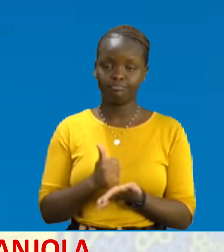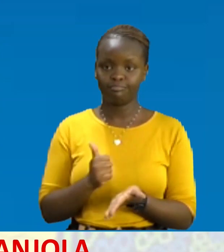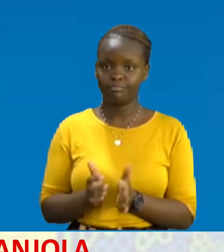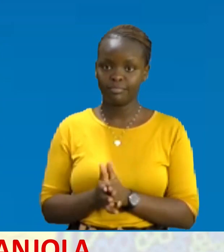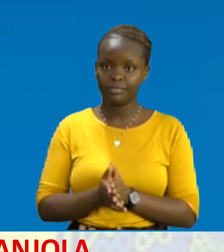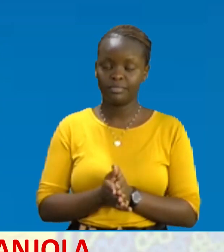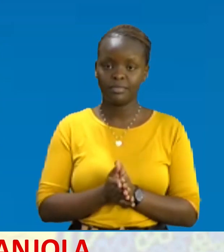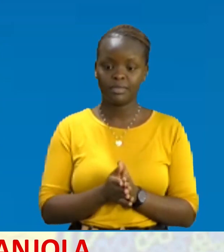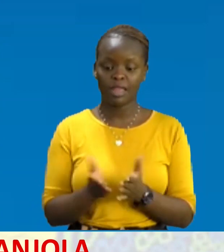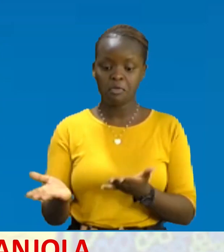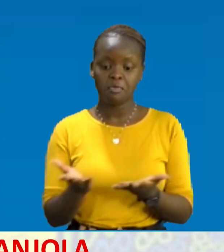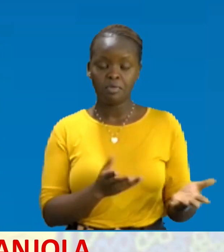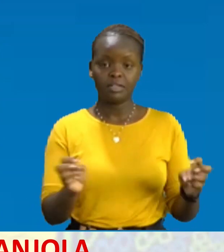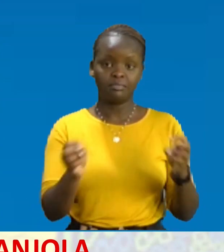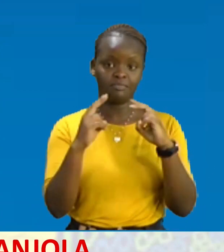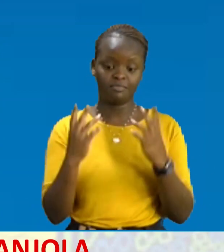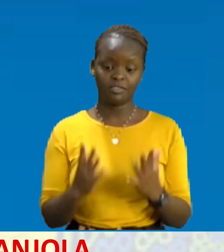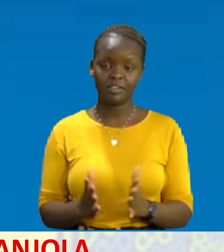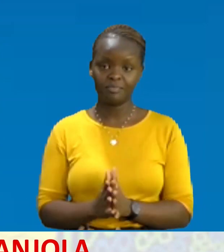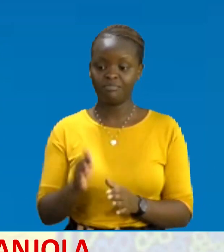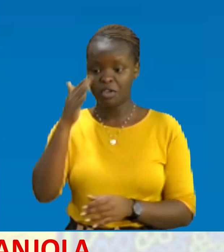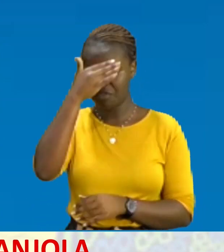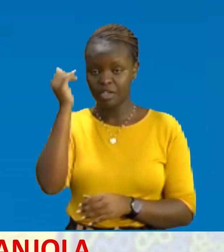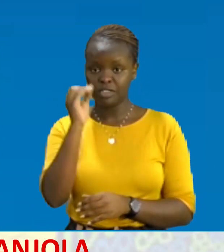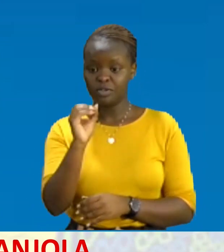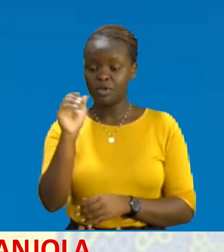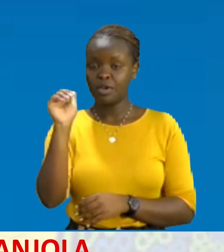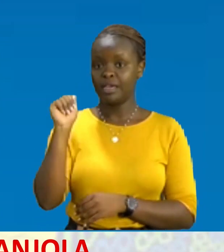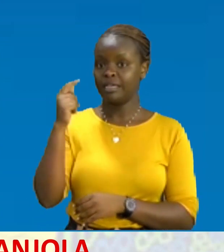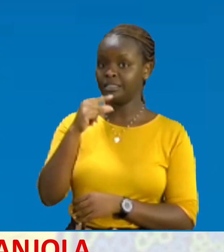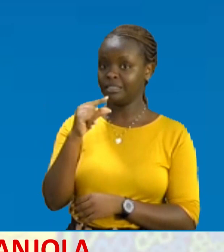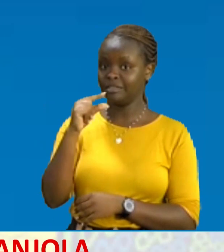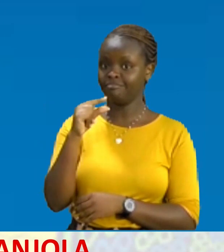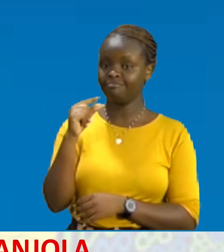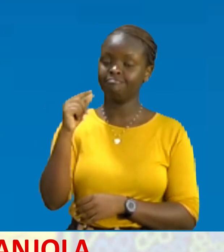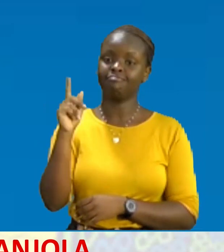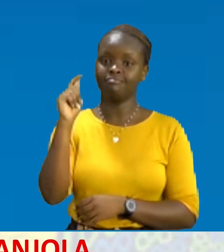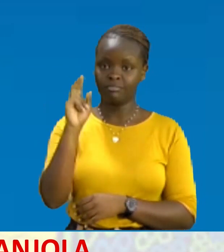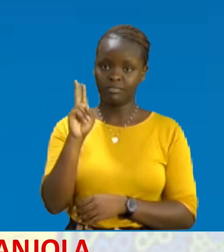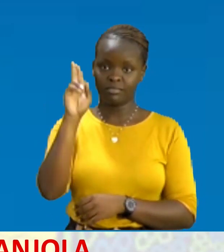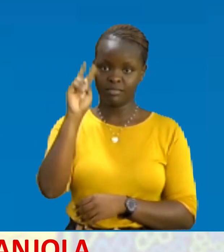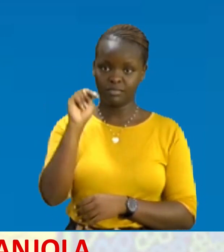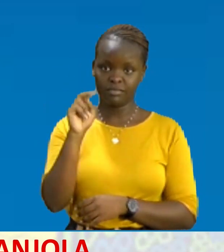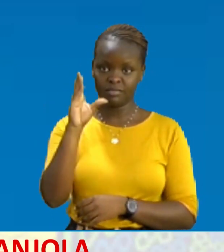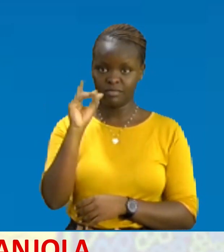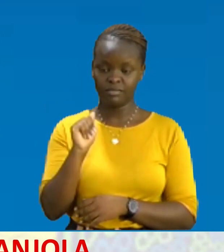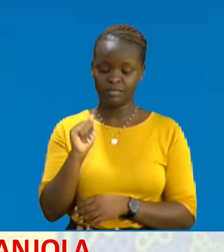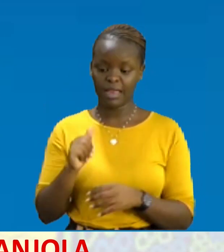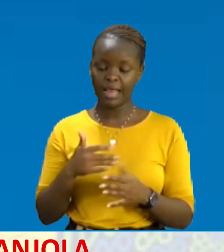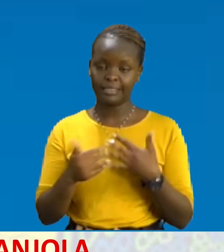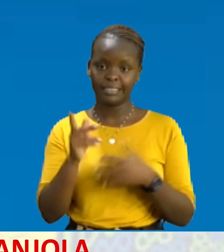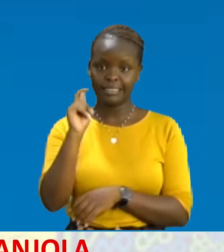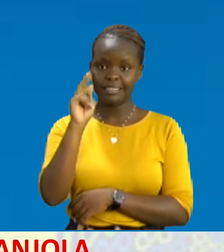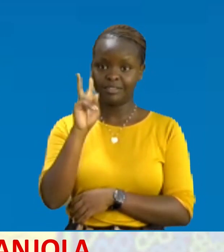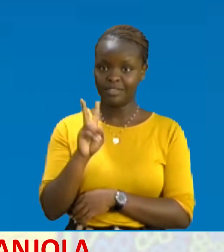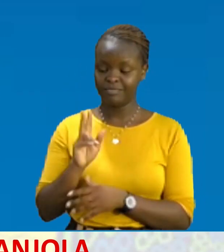Karibu sana mpenzi Mtazamaji Uzisao Unite Eji Tunda Hapana na silence Midi ya Kenya